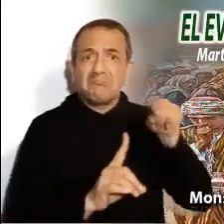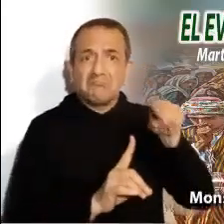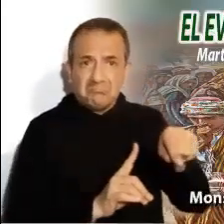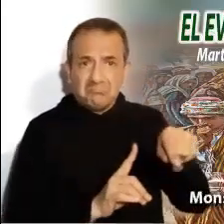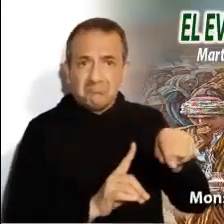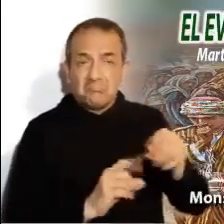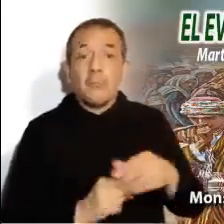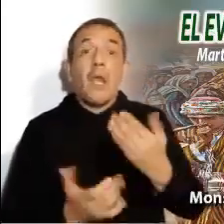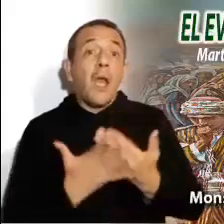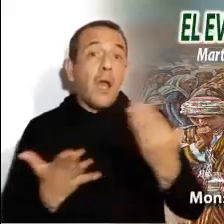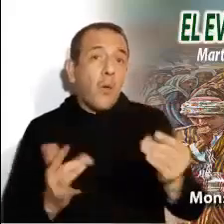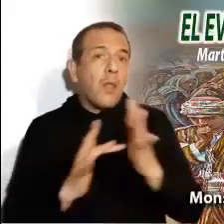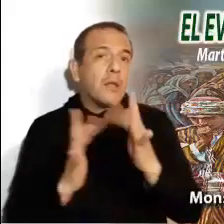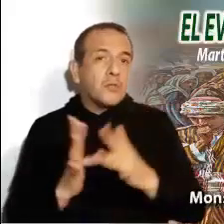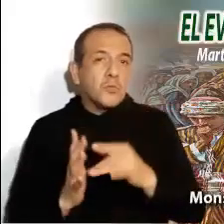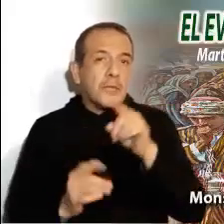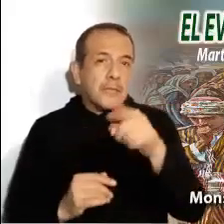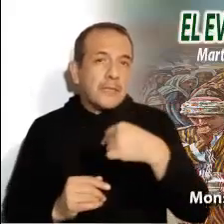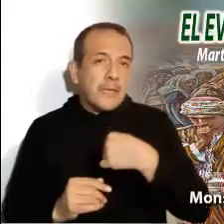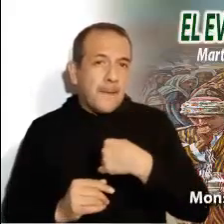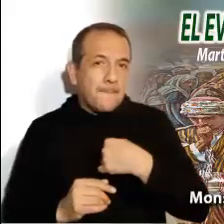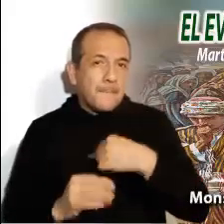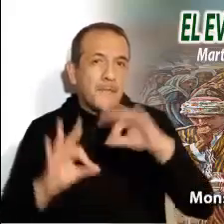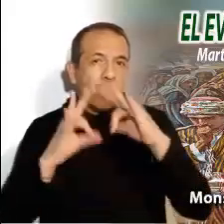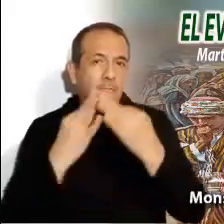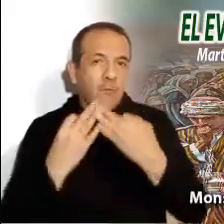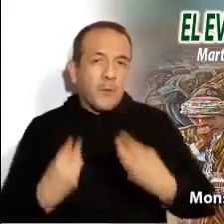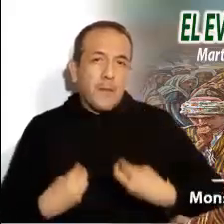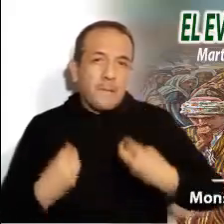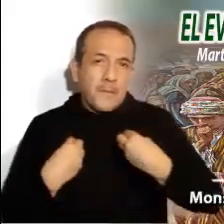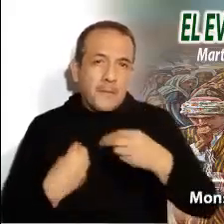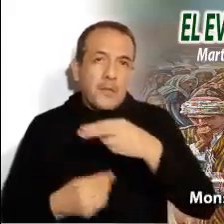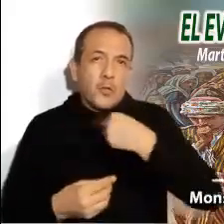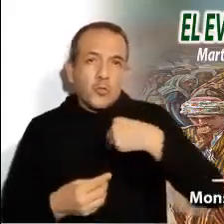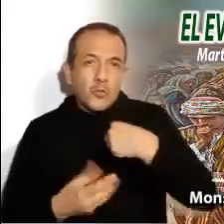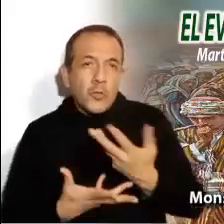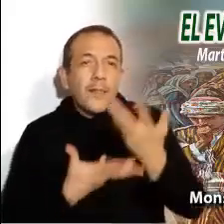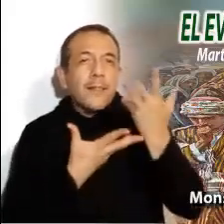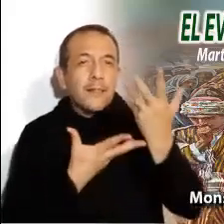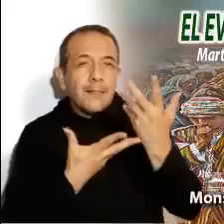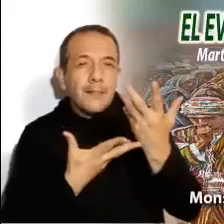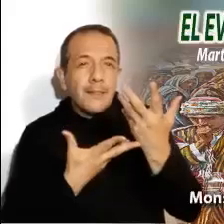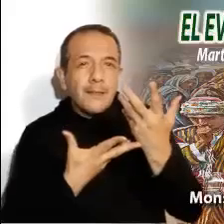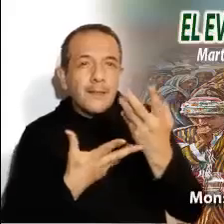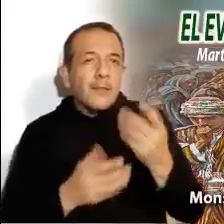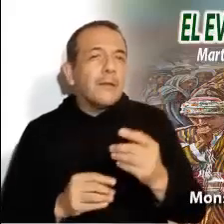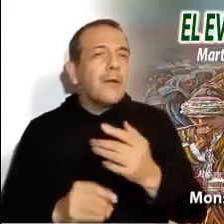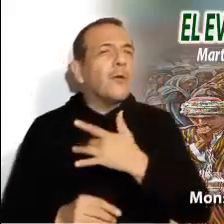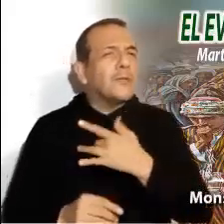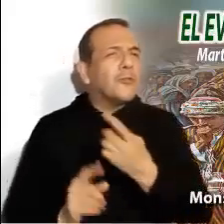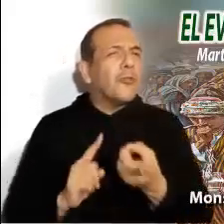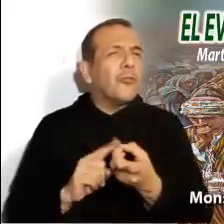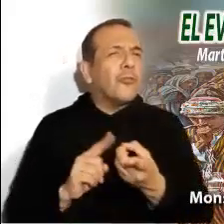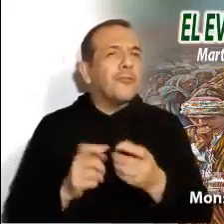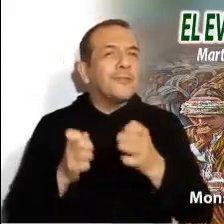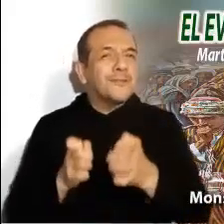¿Qué nos dice hoy Jesús sobre nuestra forma de vivir, nuestros anhelos y ambiciones? ¿Dónde